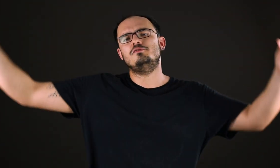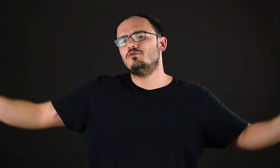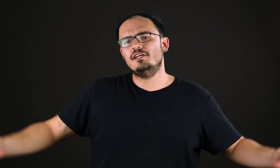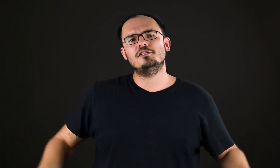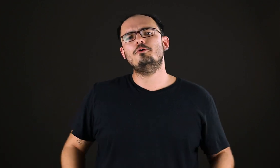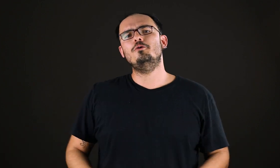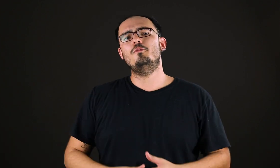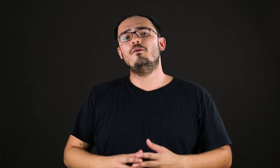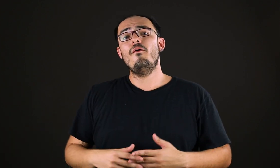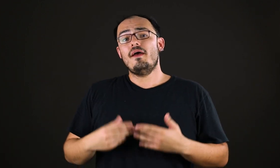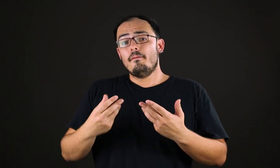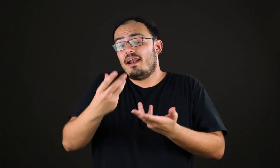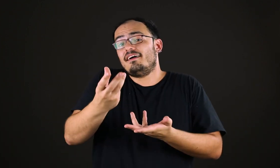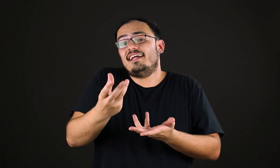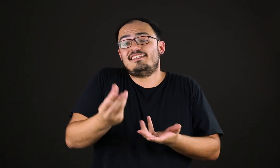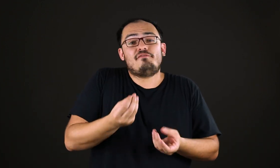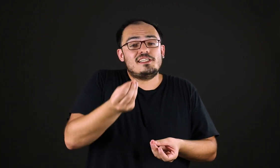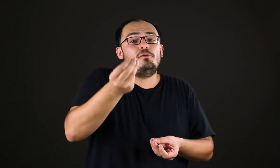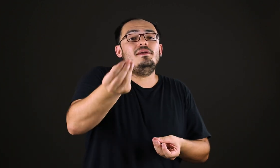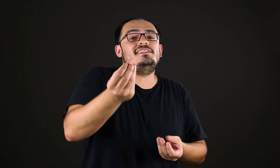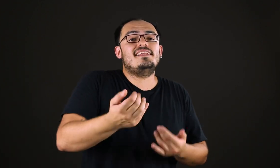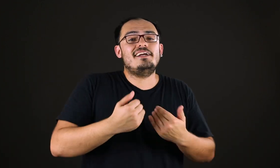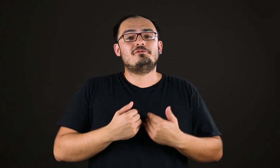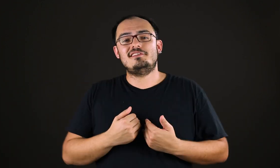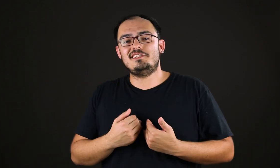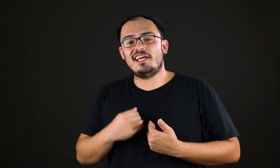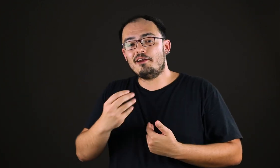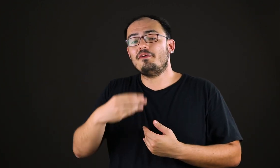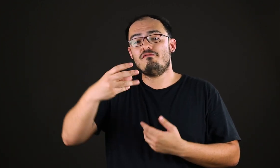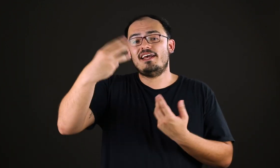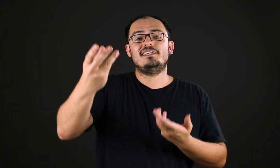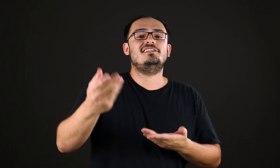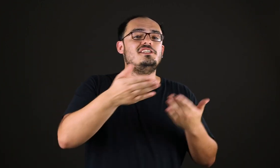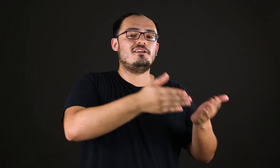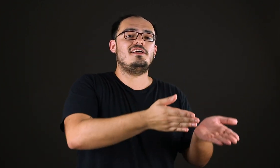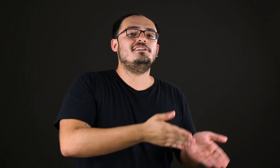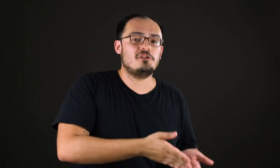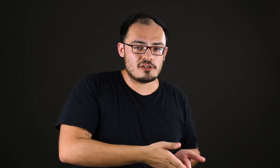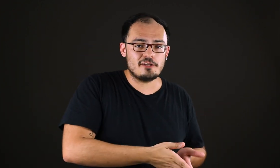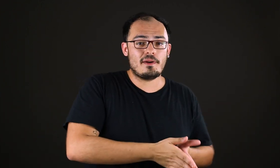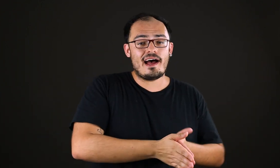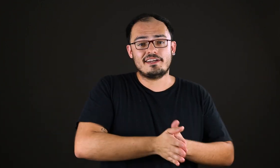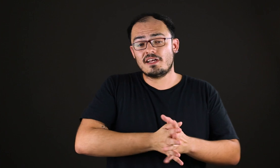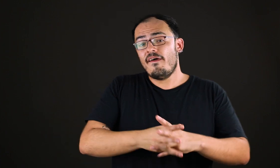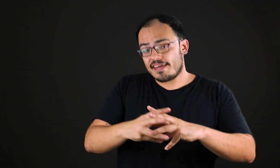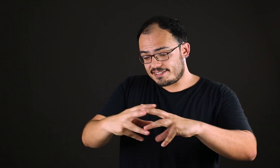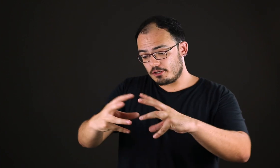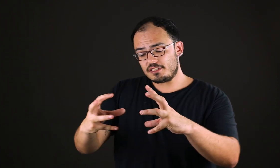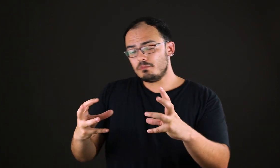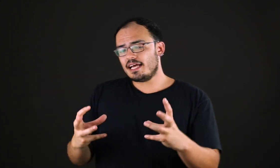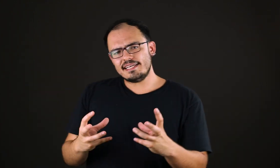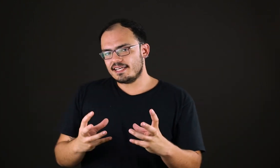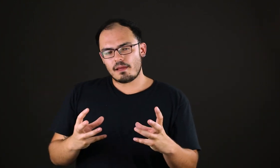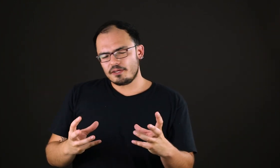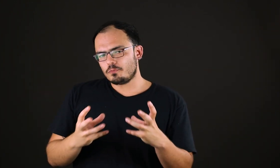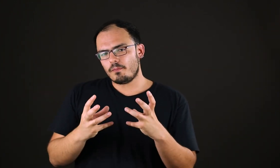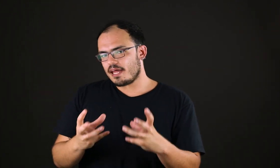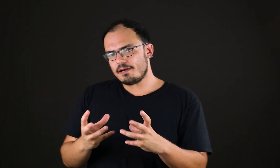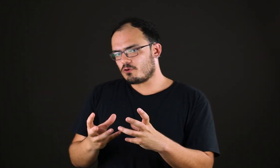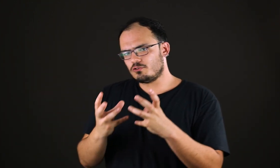grupo, para, quer dizer, fazer publicidade com esse dinheiro em vez desse dinheiro ser redirecionado para a arte. Quer dizer, nós temos aí exatamente o problema que o